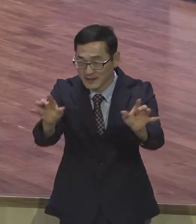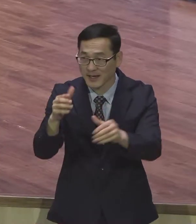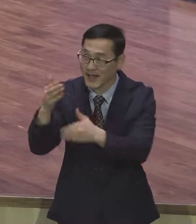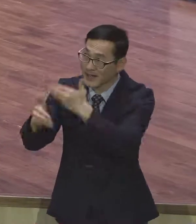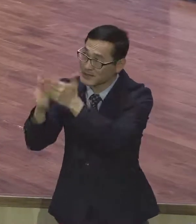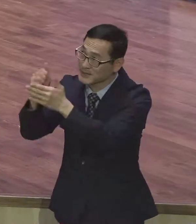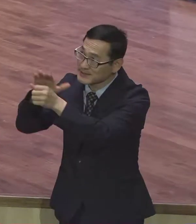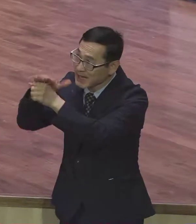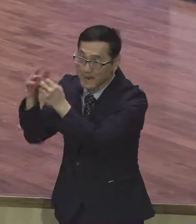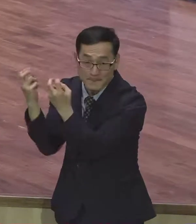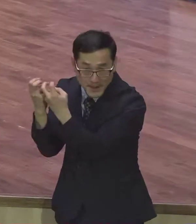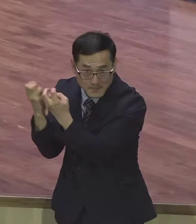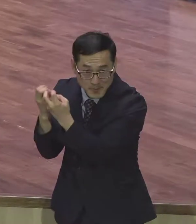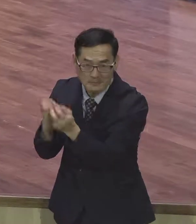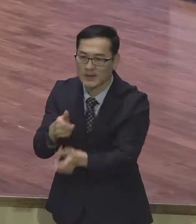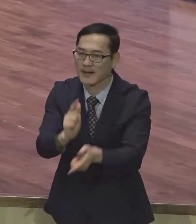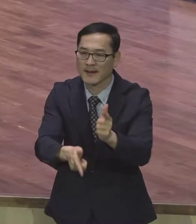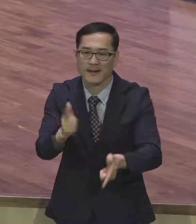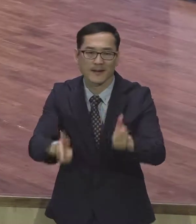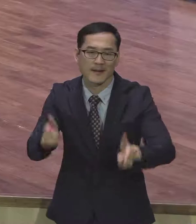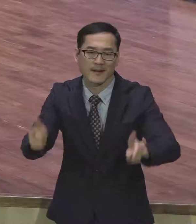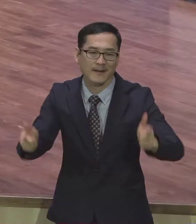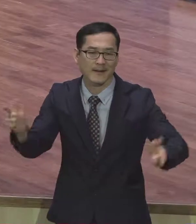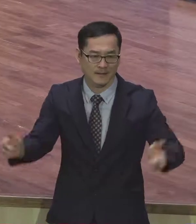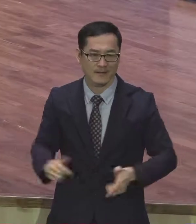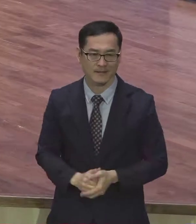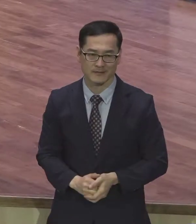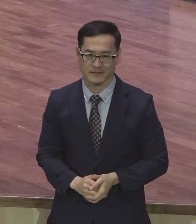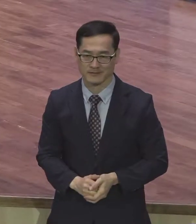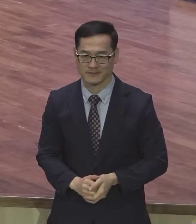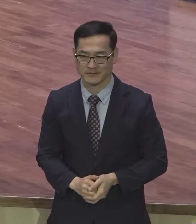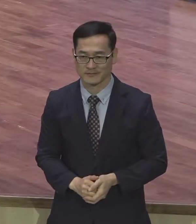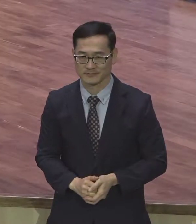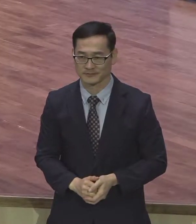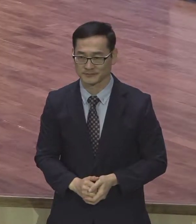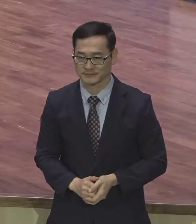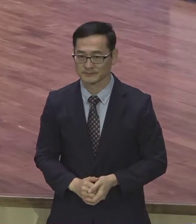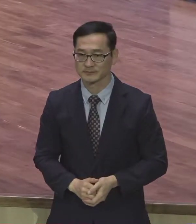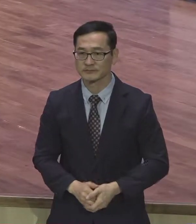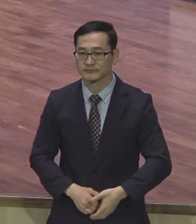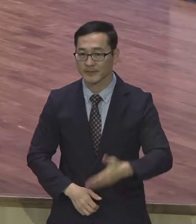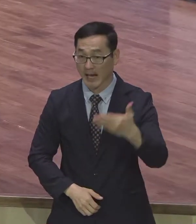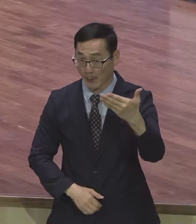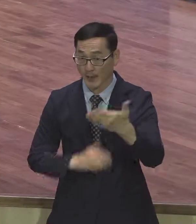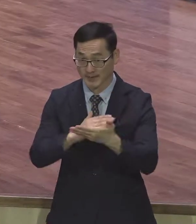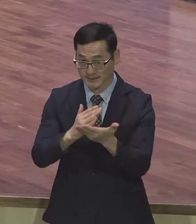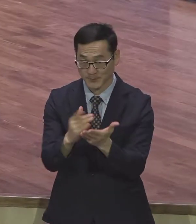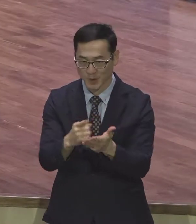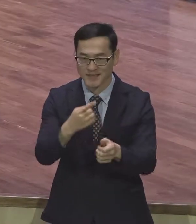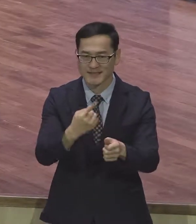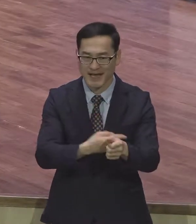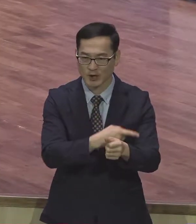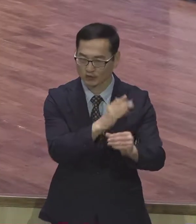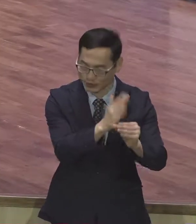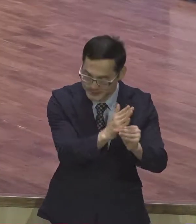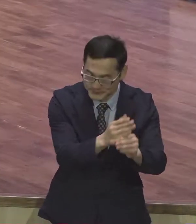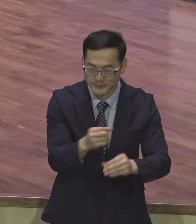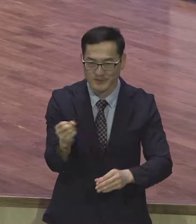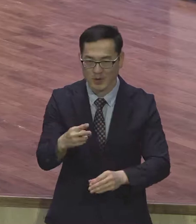사랑하는 다양한 방법이 있다라는 것입니다. 아홉 가지 영성을 보면 자연주의 영성, 감각주의